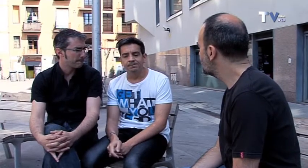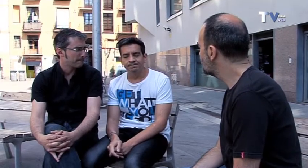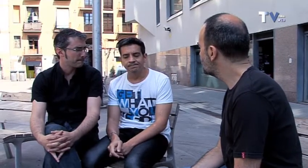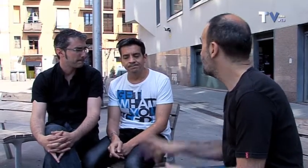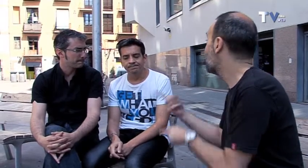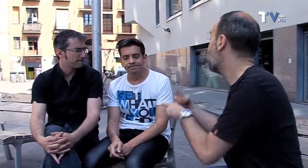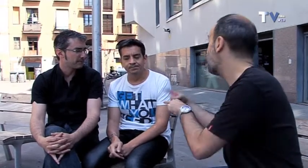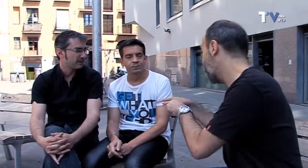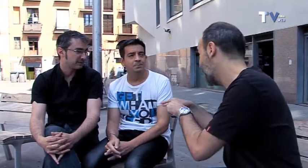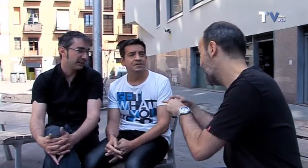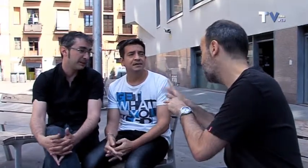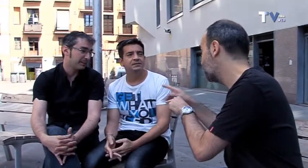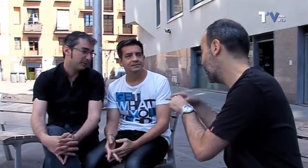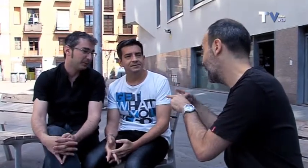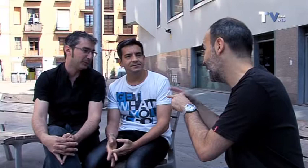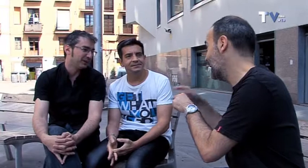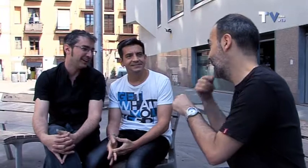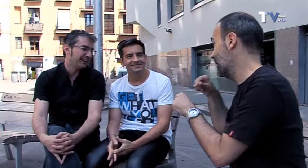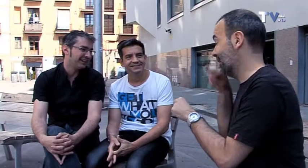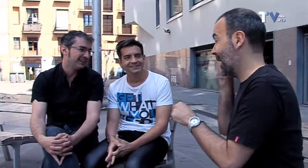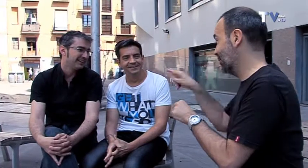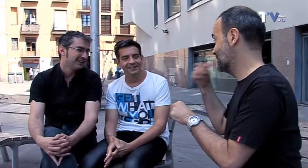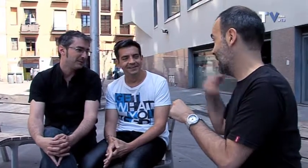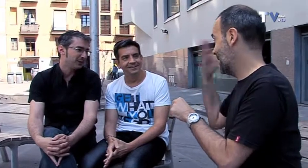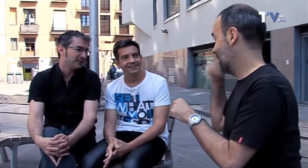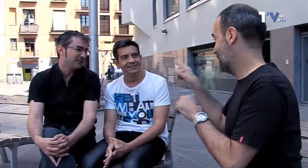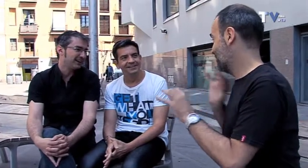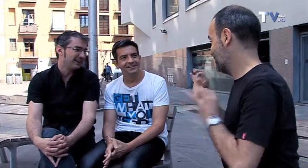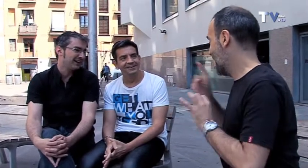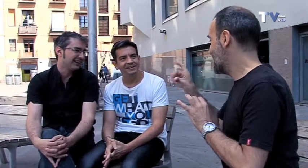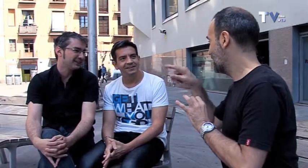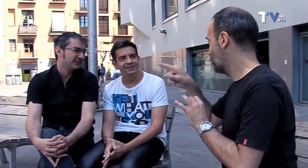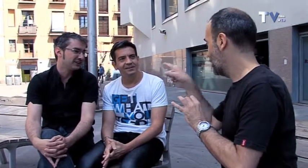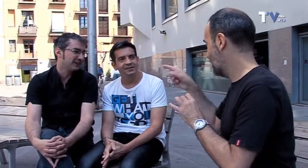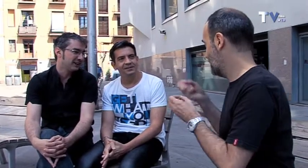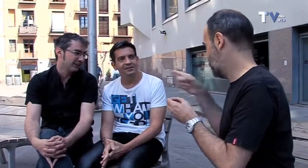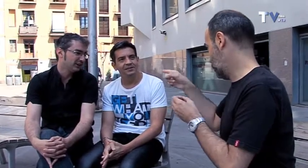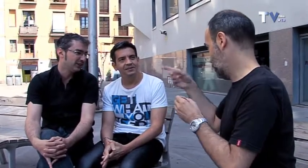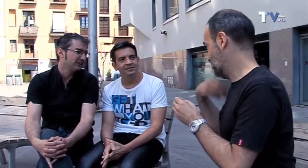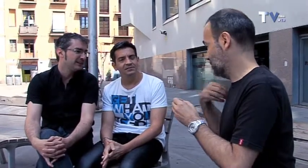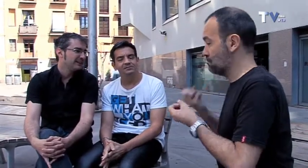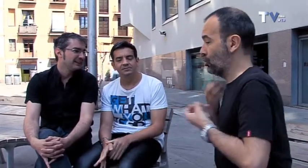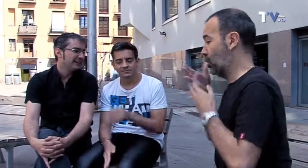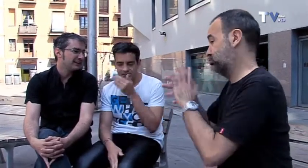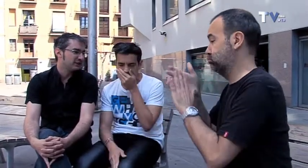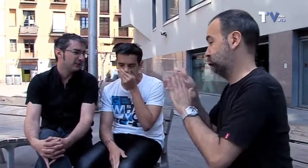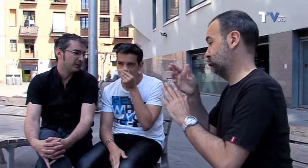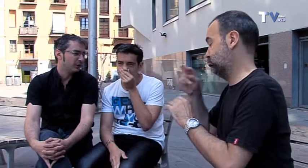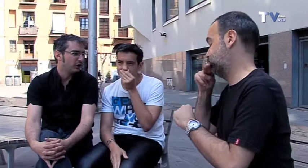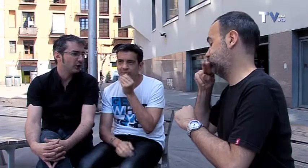Porque, claro, yo es que te he visto. Yo fui a verte, a Irantiol, y con tu monólogo y demás, que estabas hablando, pero, claro, yo vi